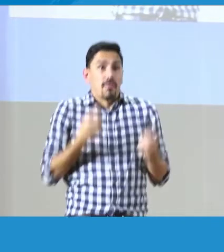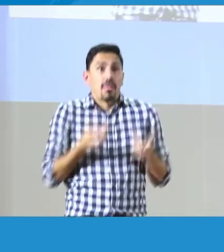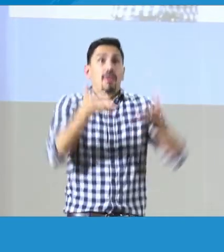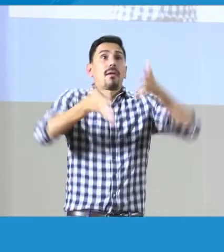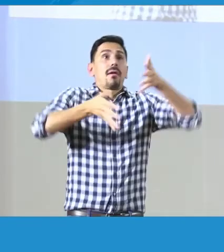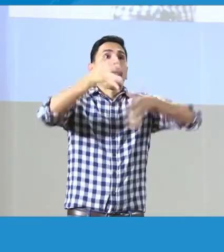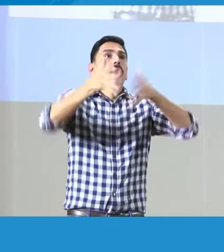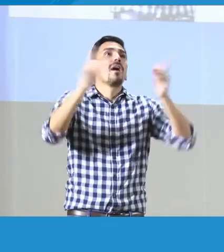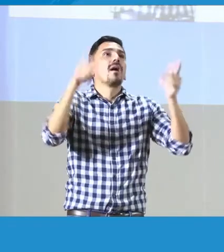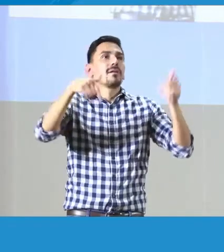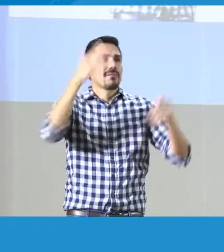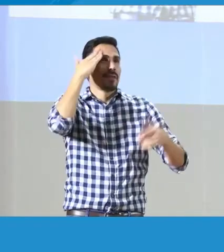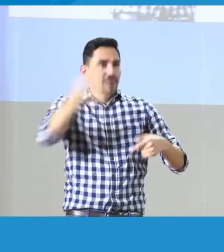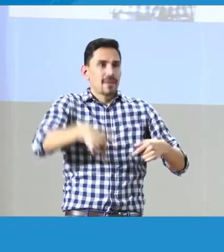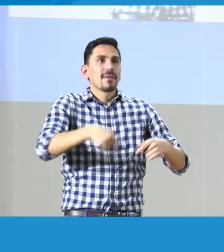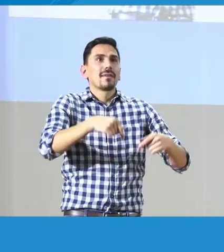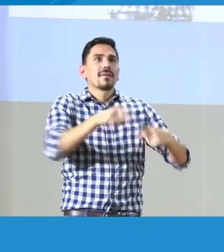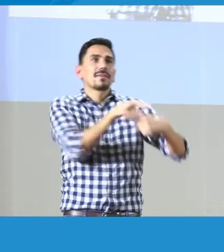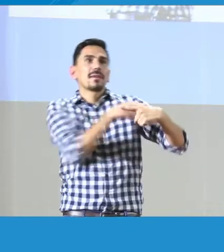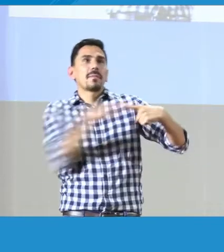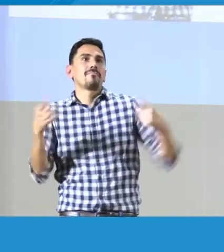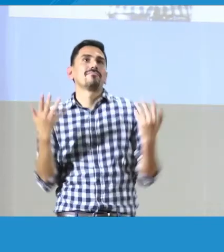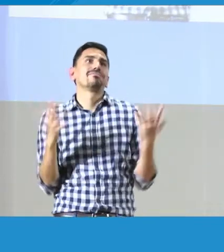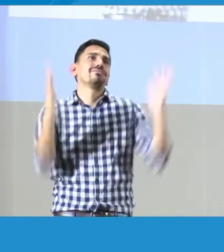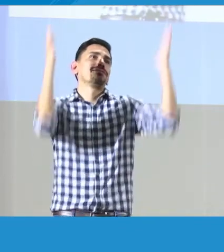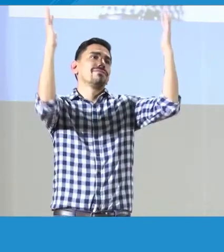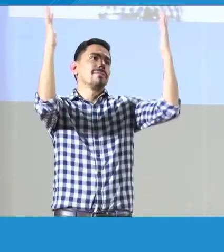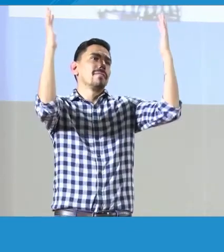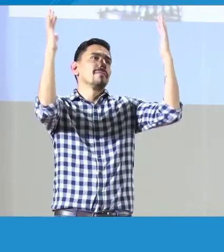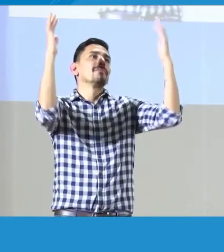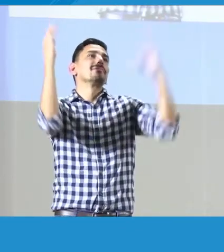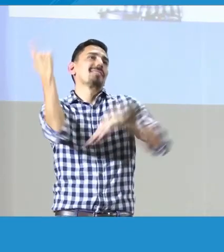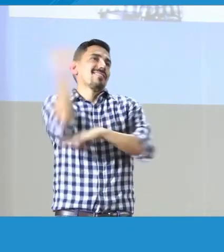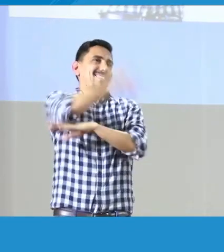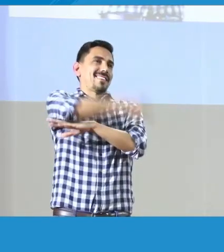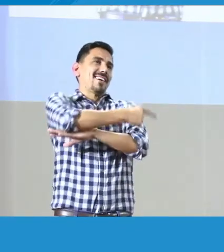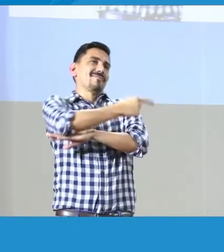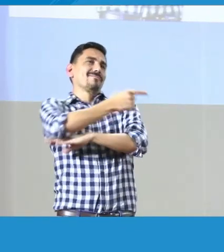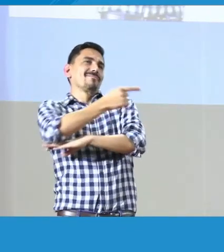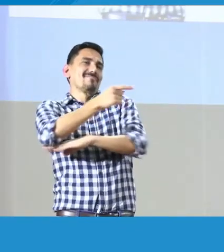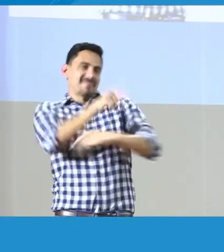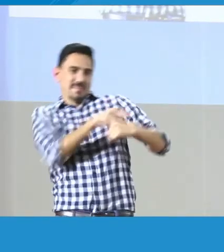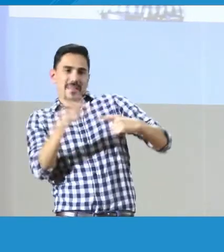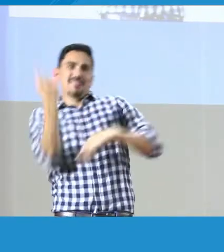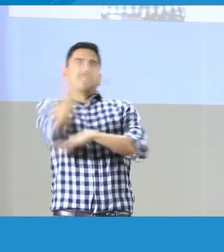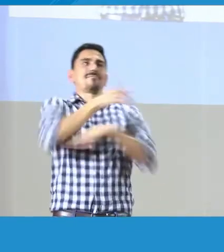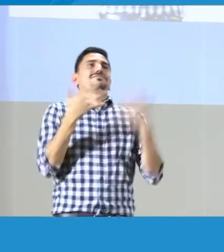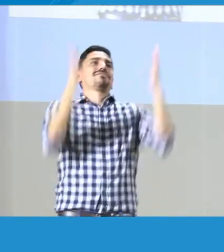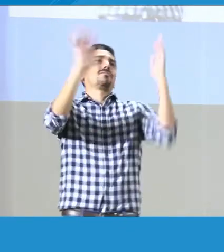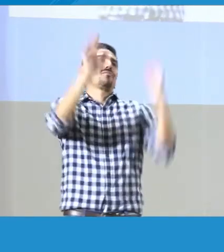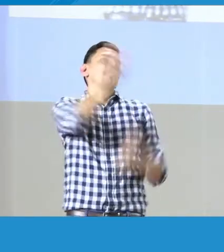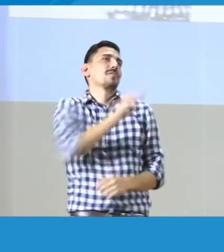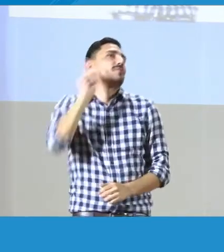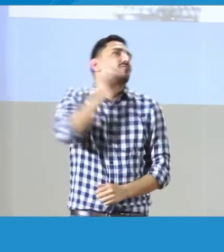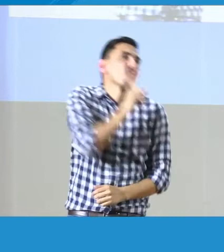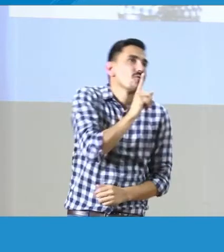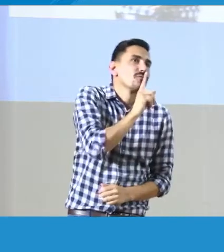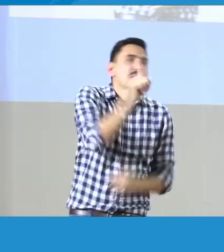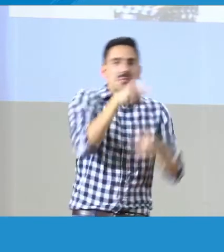todos. Bueno, primero, pues felicitarlos porque saben que estamos en la Semana Internacional de la Persona Sorda.